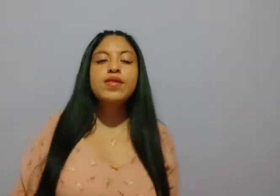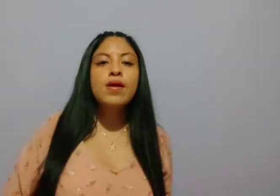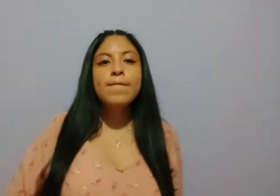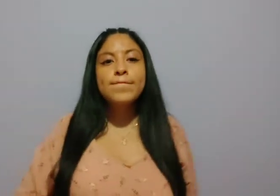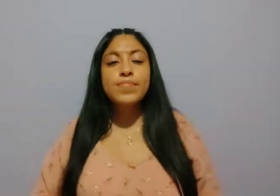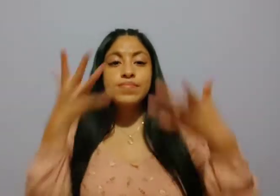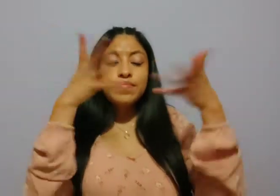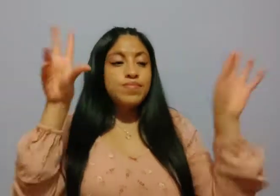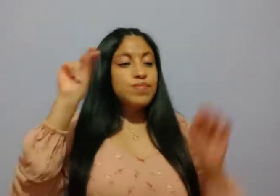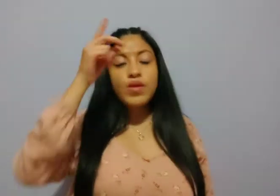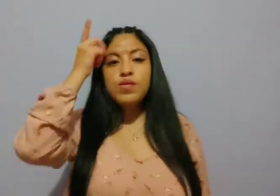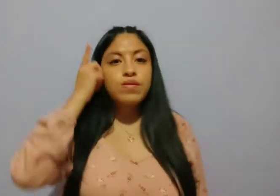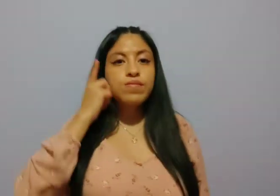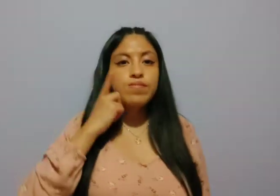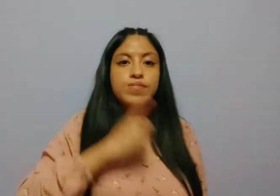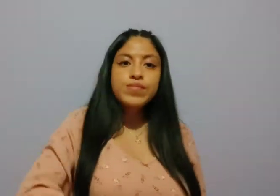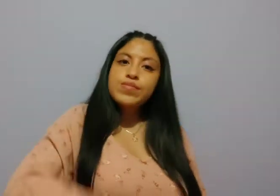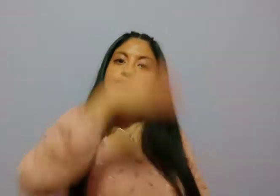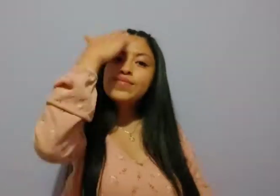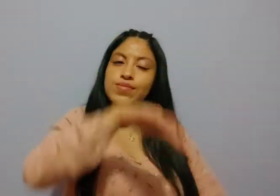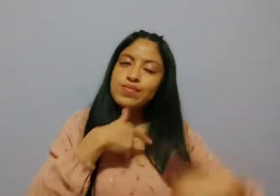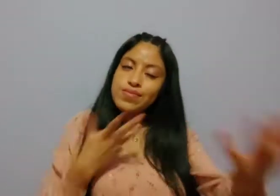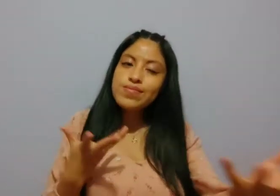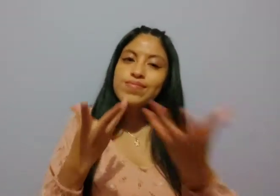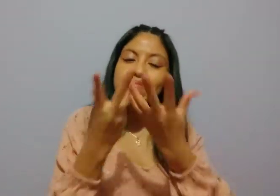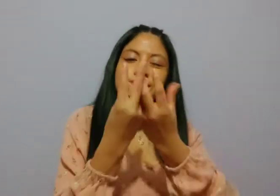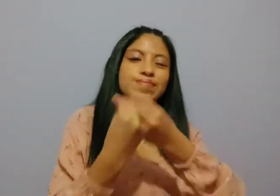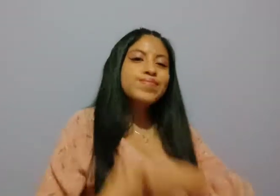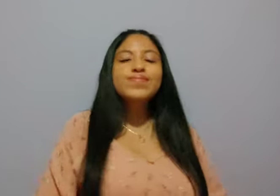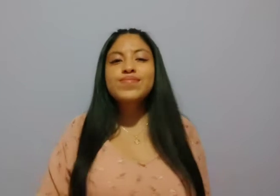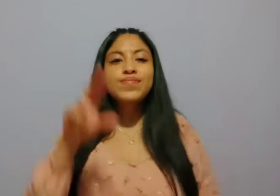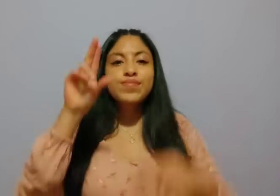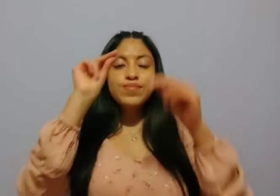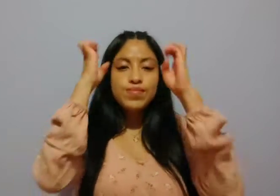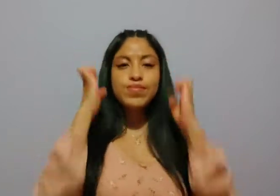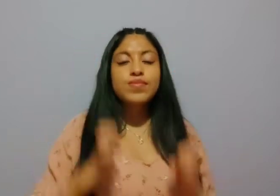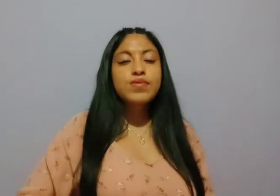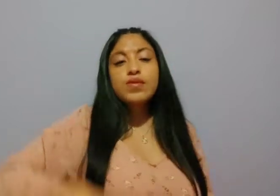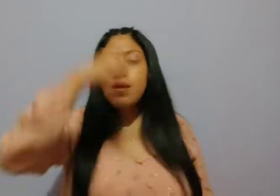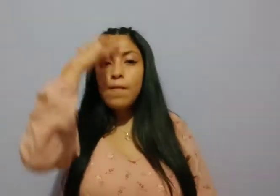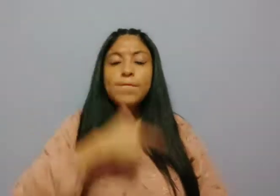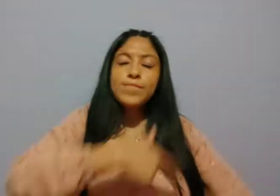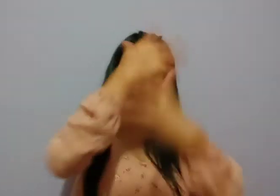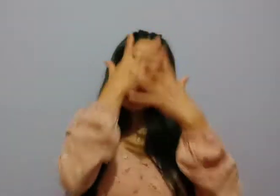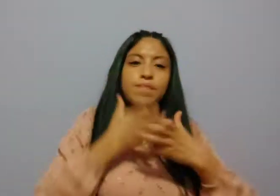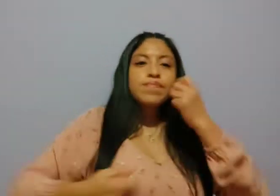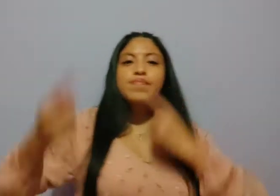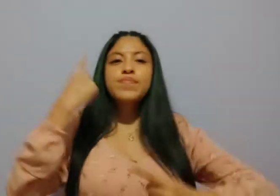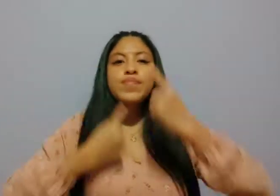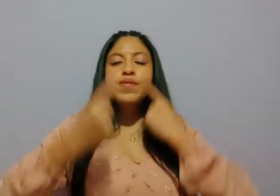Yo ni duermo al saber que a mi lado no estás Noches de llanto